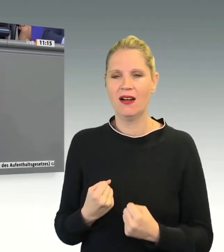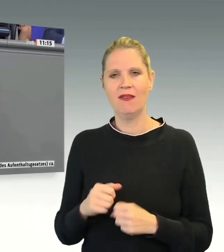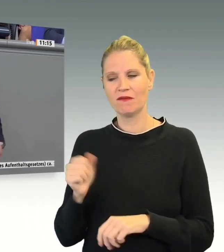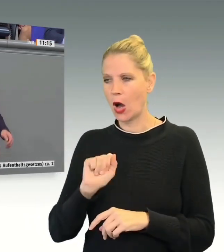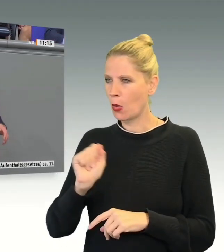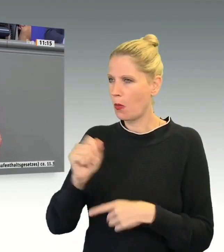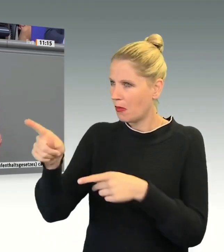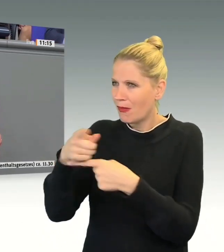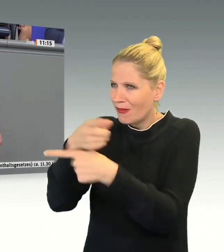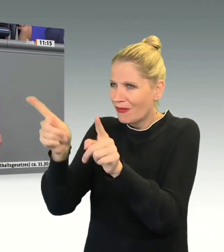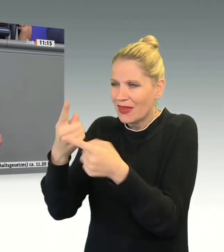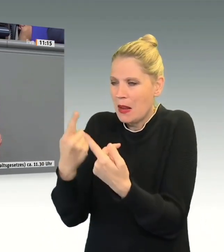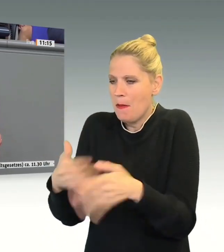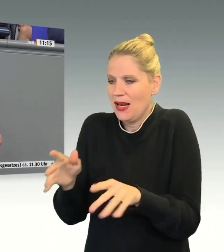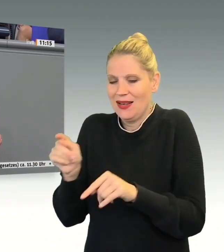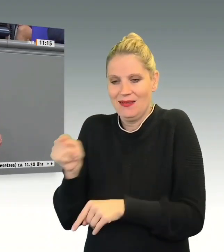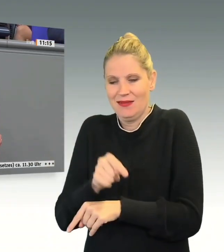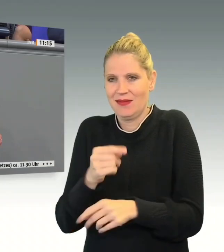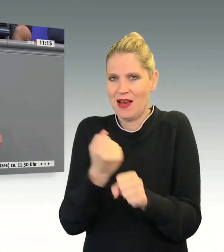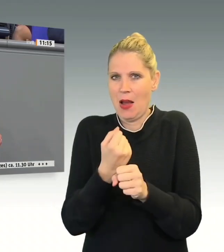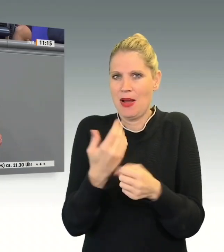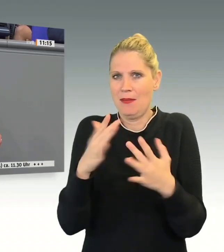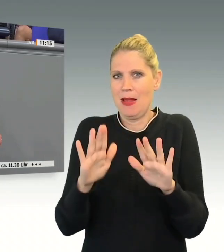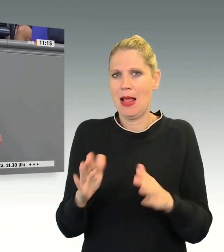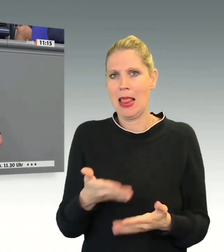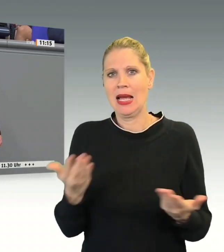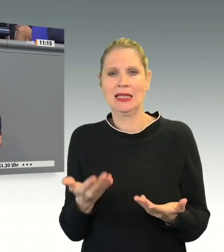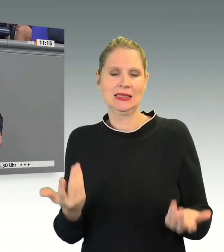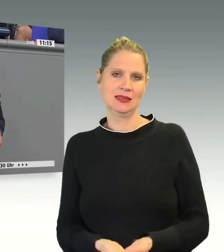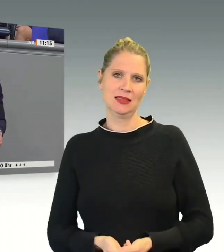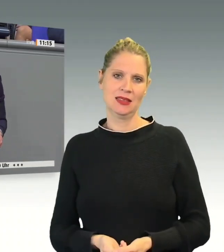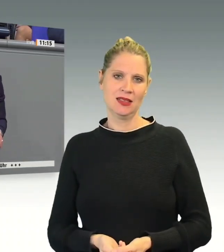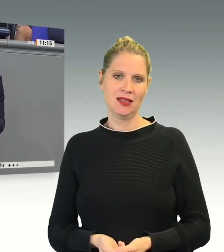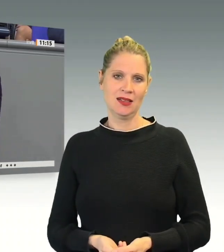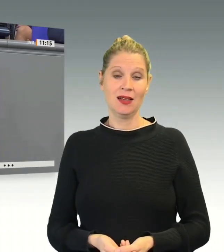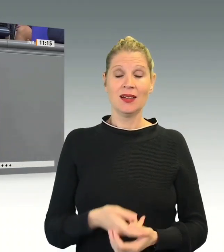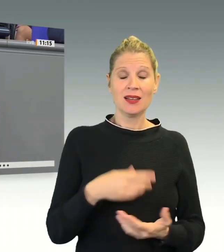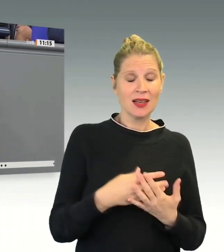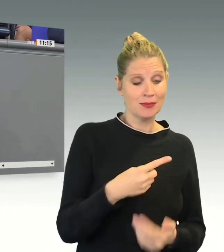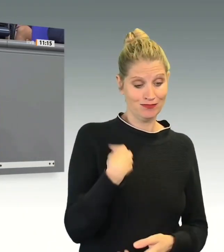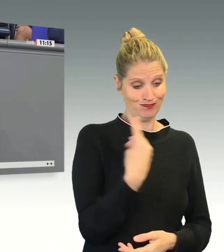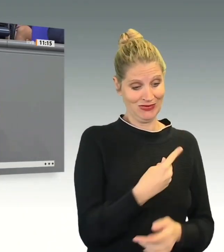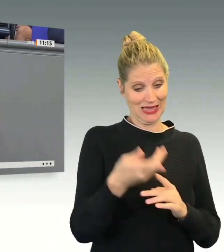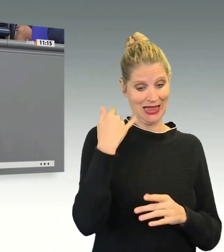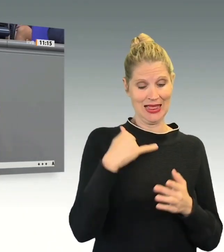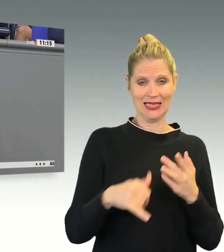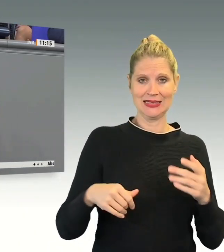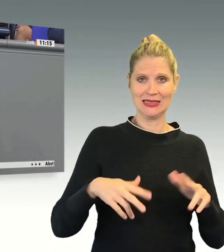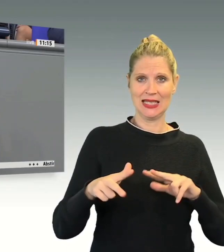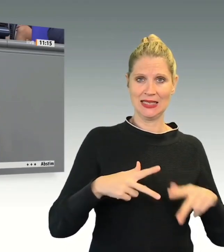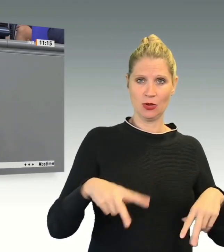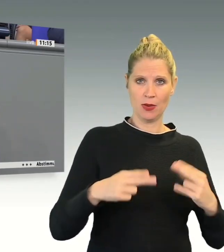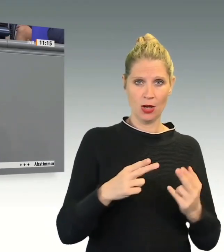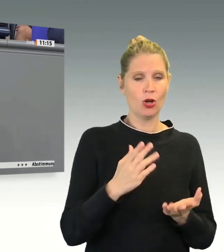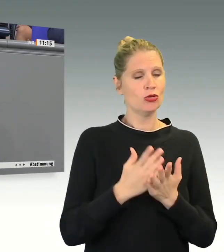zu erleichtern? Und deswegen haben wir in den letzten Legislaturperioden die Verlängerung der Abschiebehaft schon